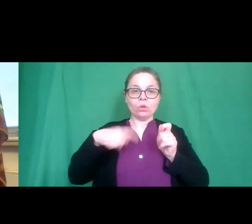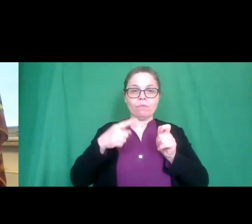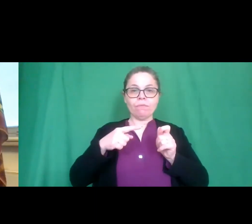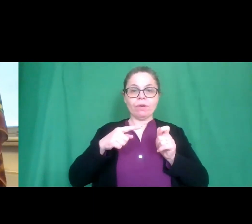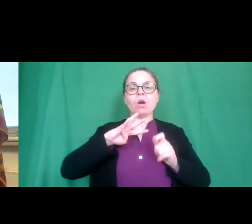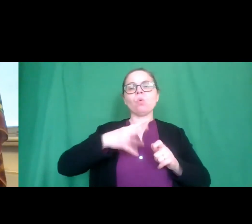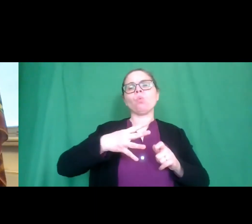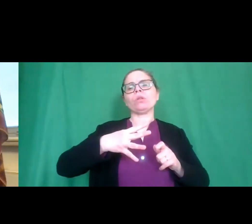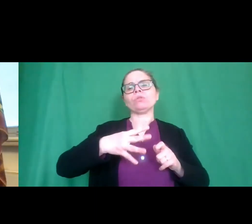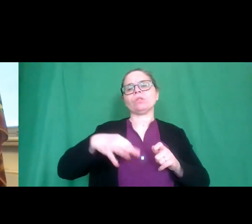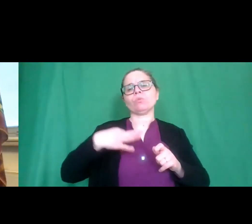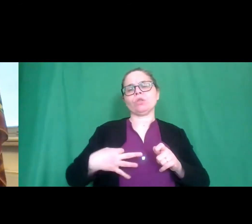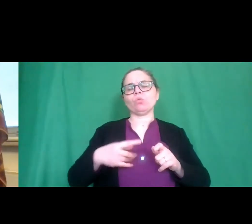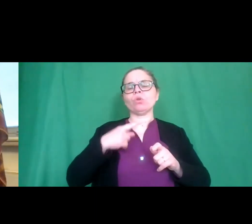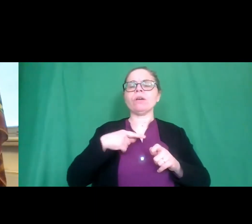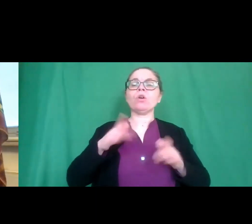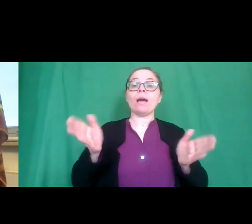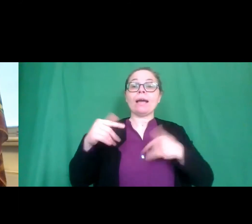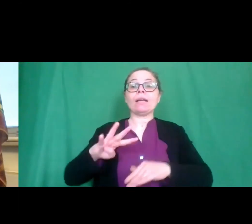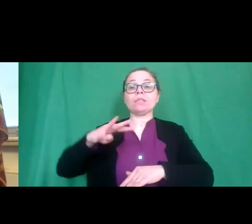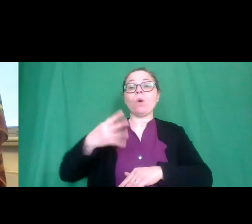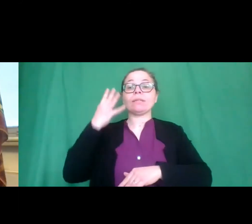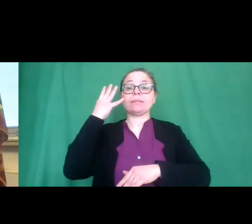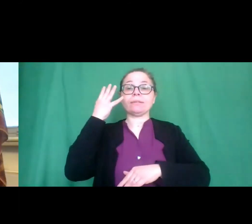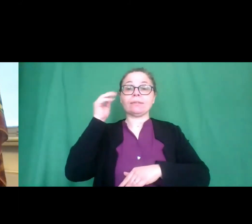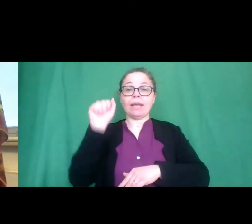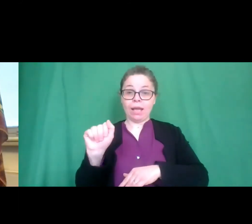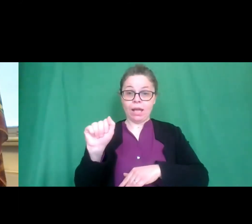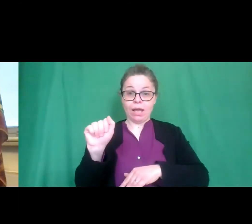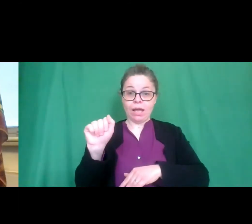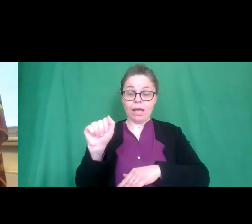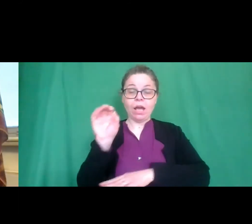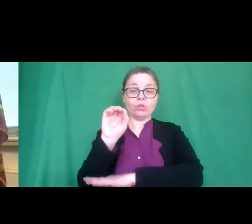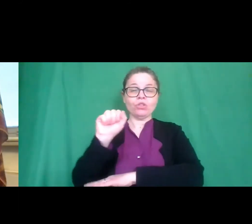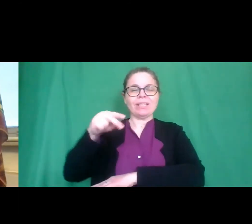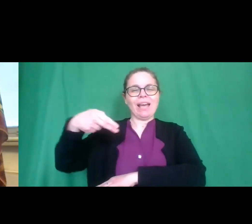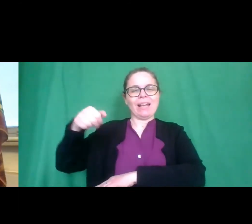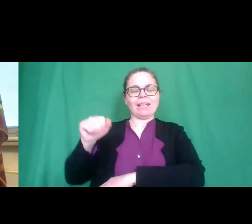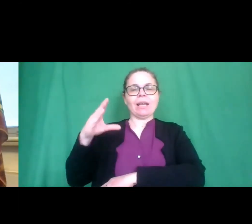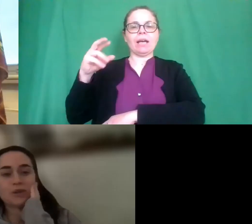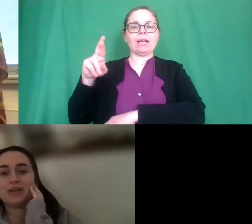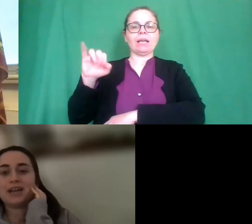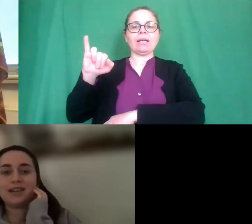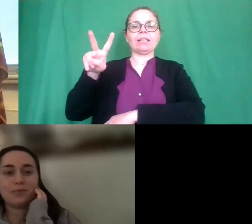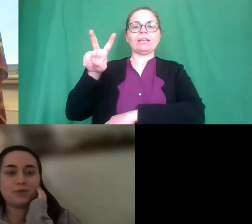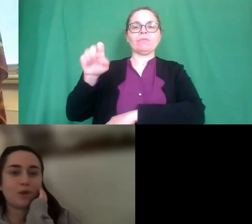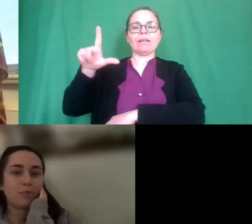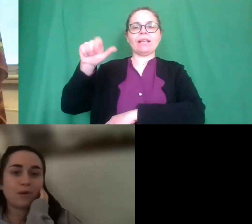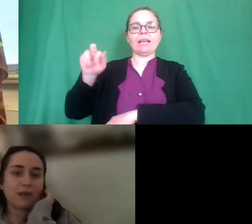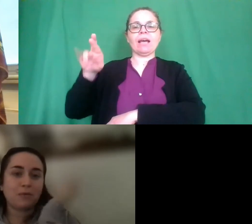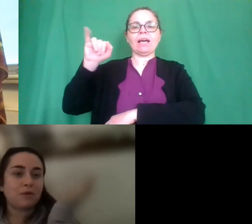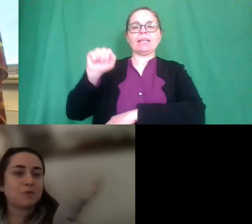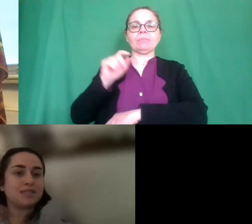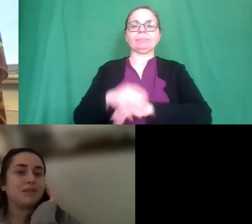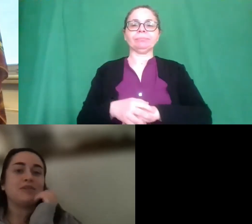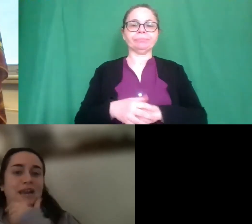istituto la classe quarta A con la docente Anna Crivellari buongiorno buongiorno Arianna purtroppo